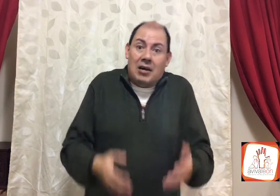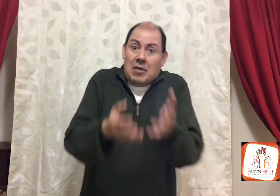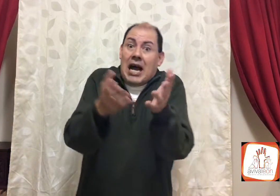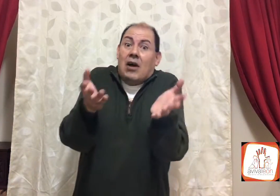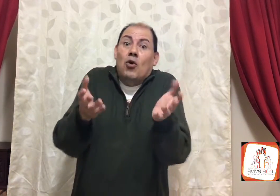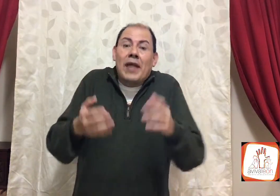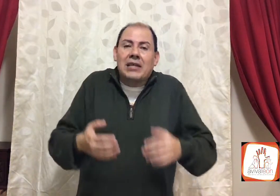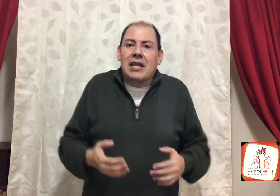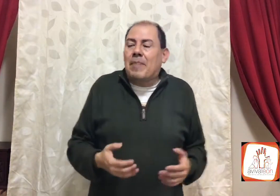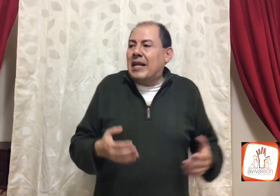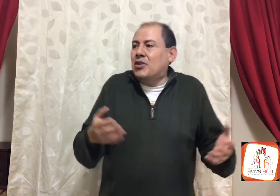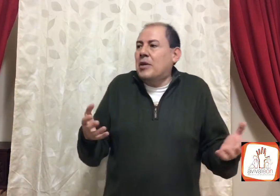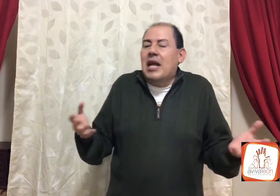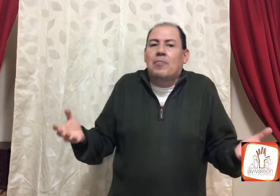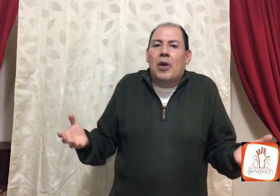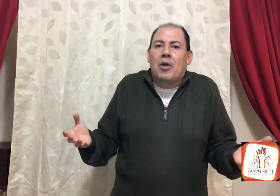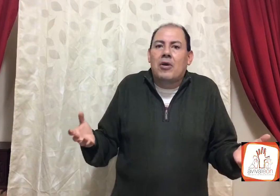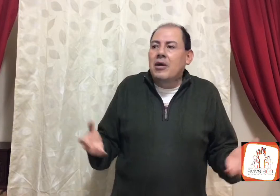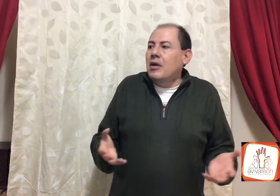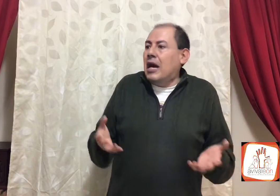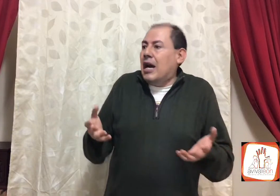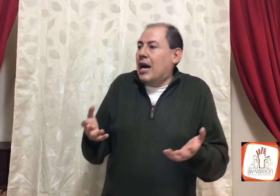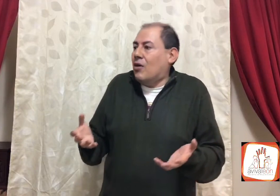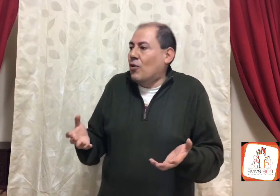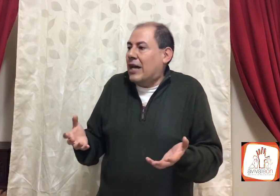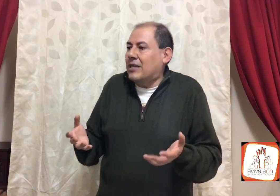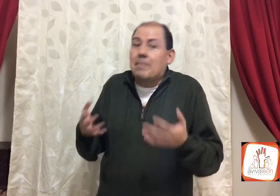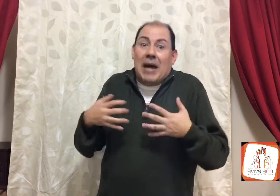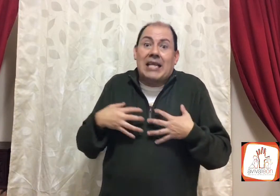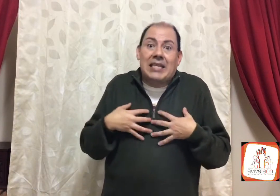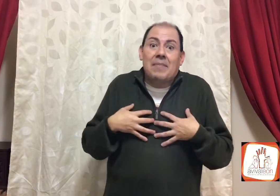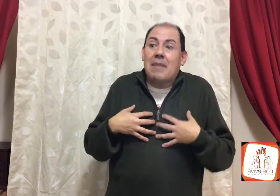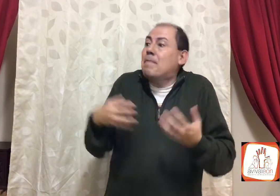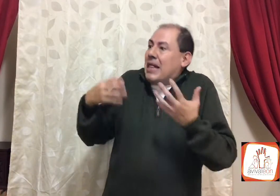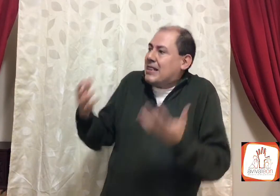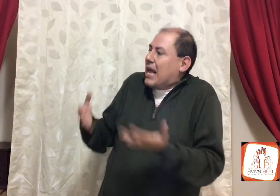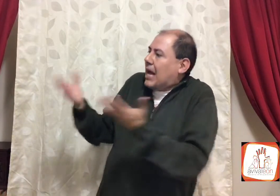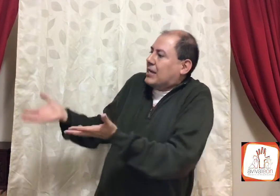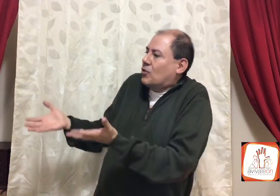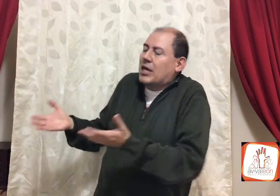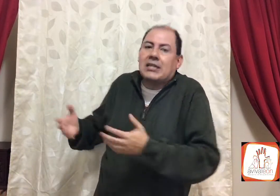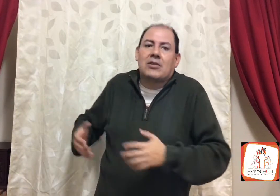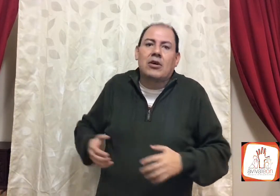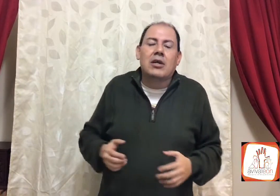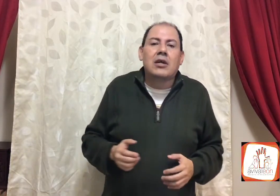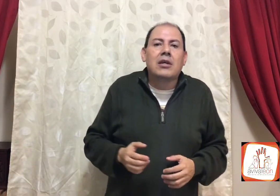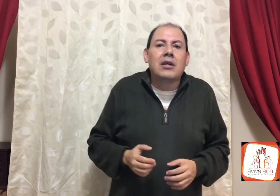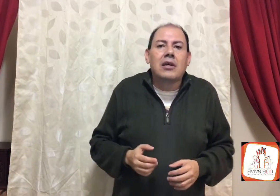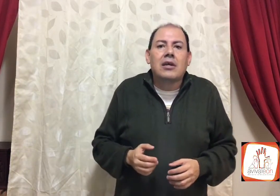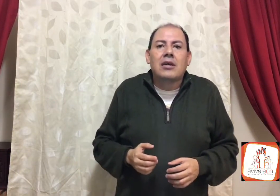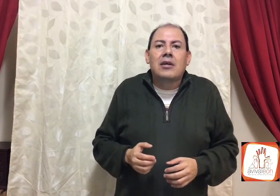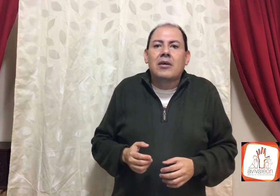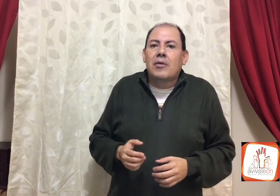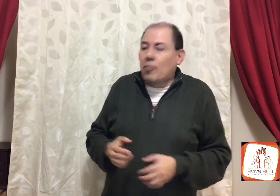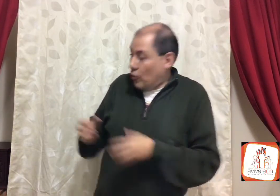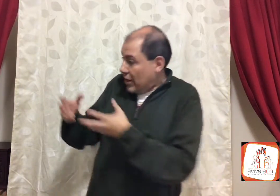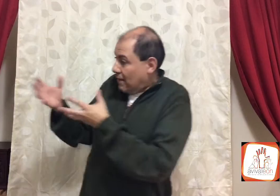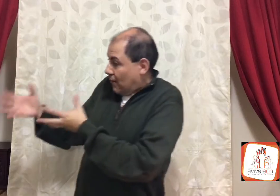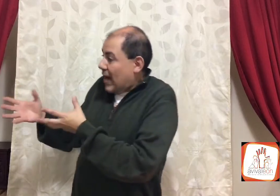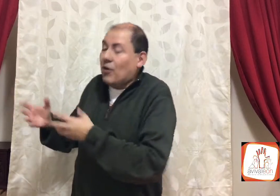a Judas le pareció bien al pueblo, a, a, a Judas le parecía bien vender a Jesucristo, por un fajo